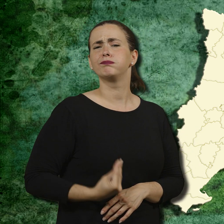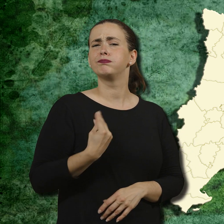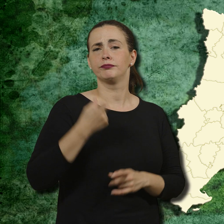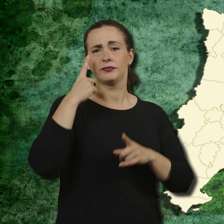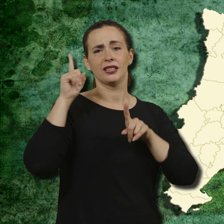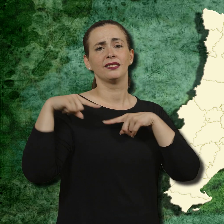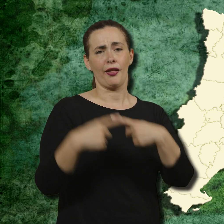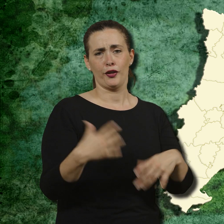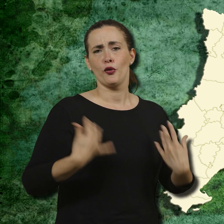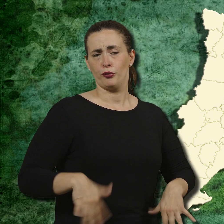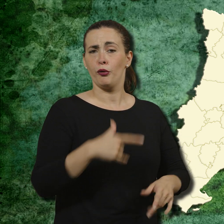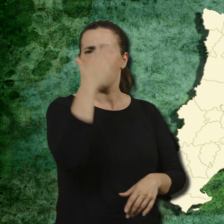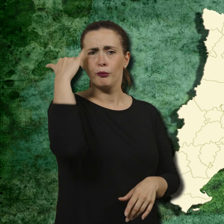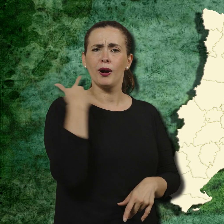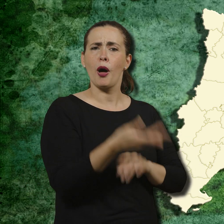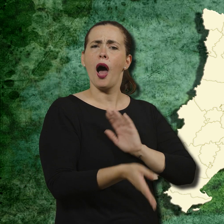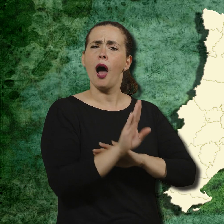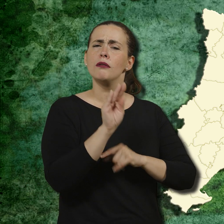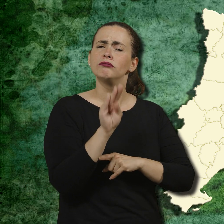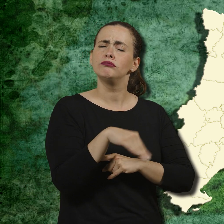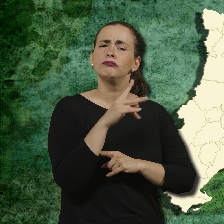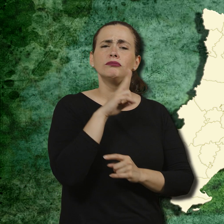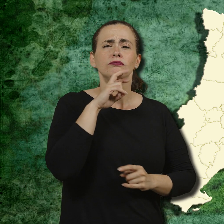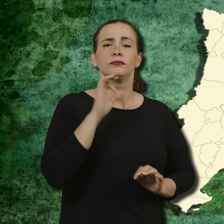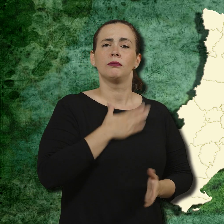valuós patrimoni cultural i industrial, avui referents històrics.